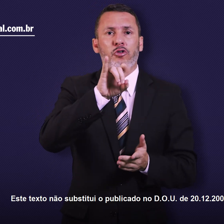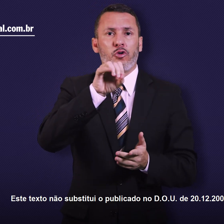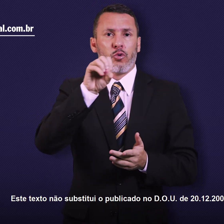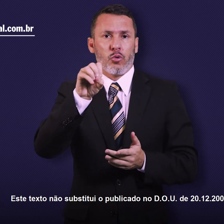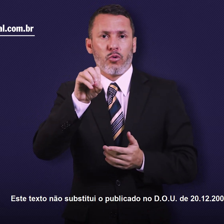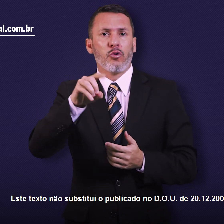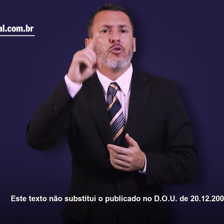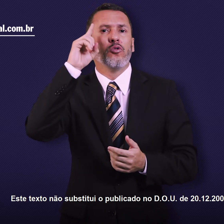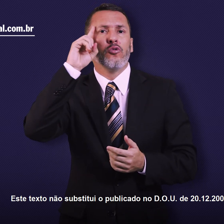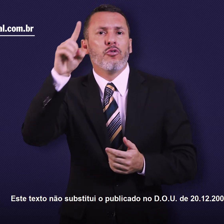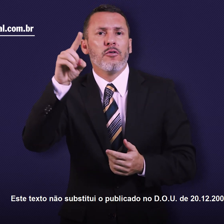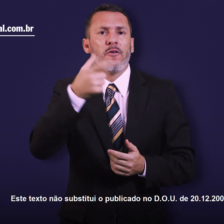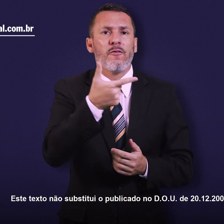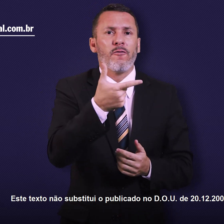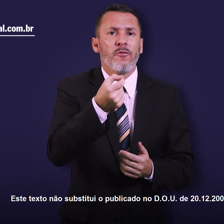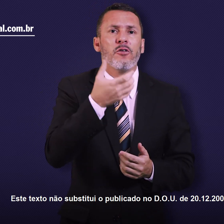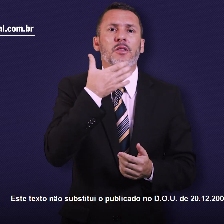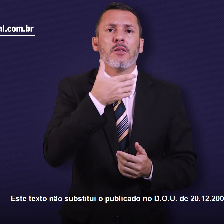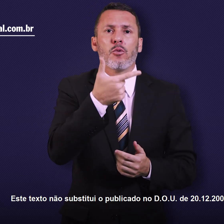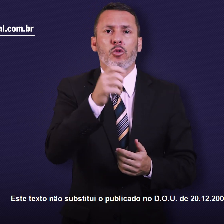União, de 20 de dezembro de 2000.